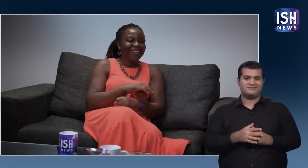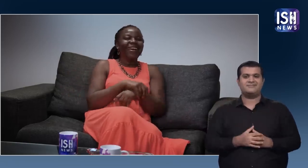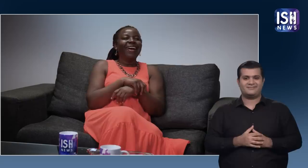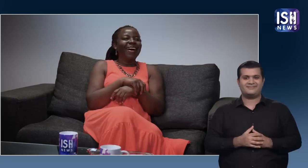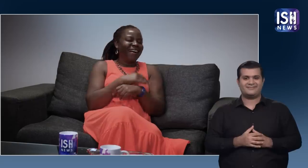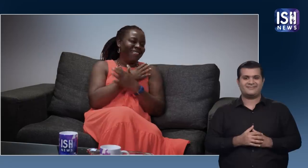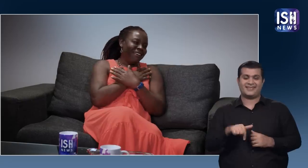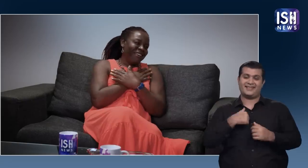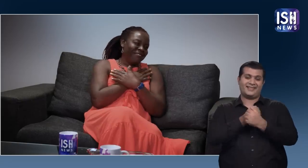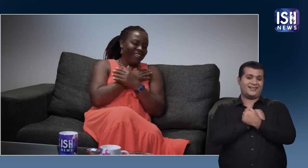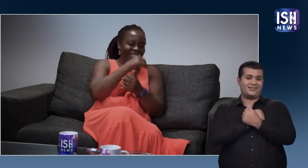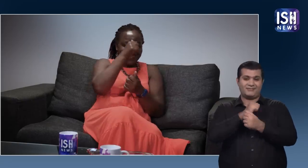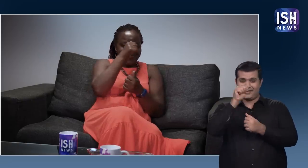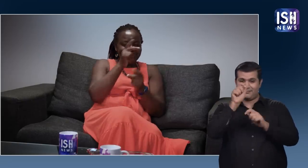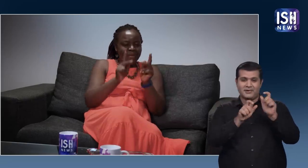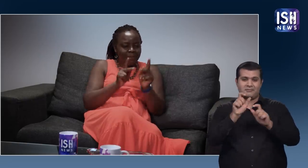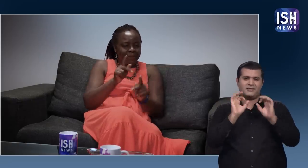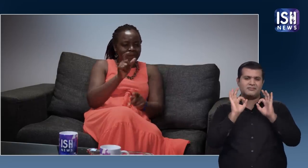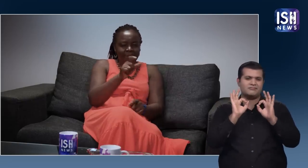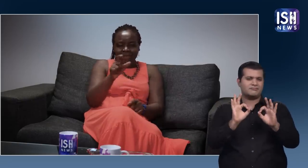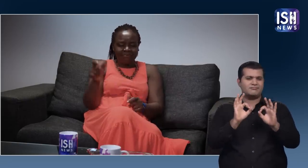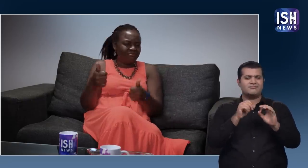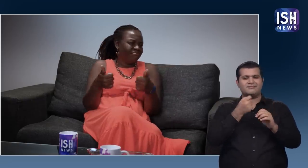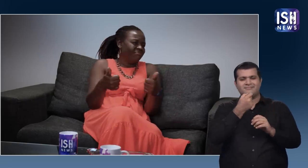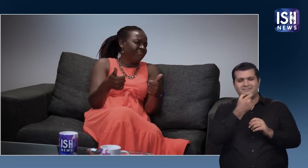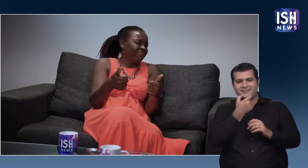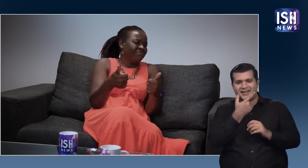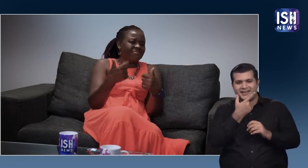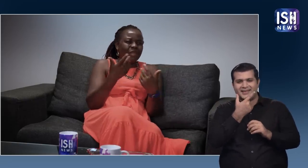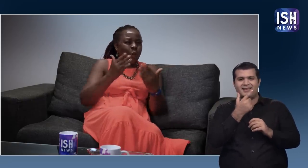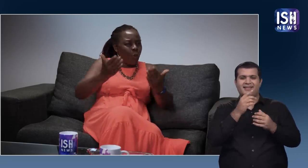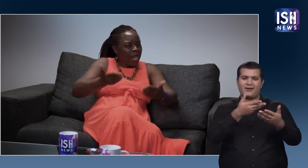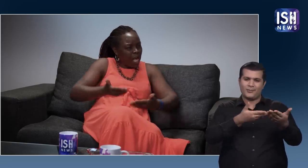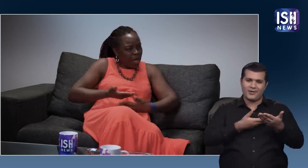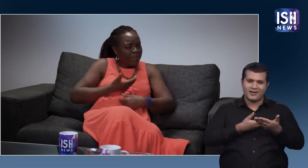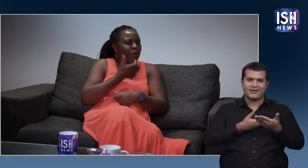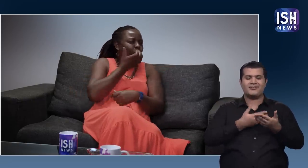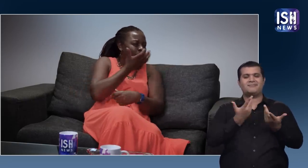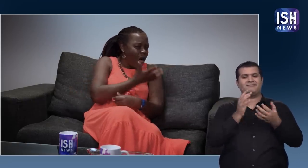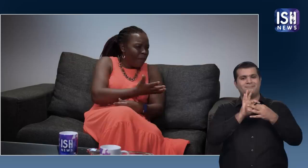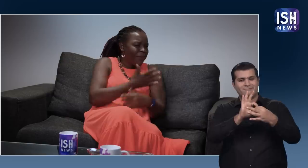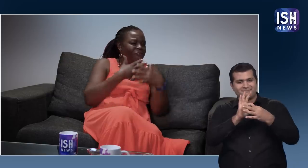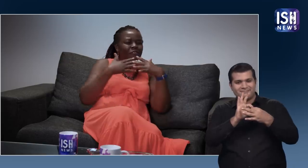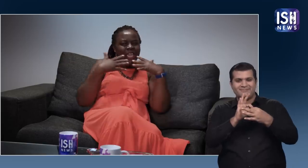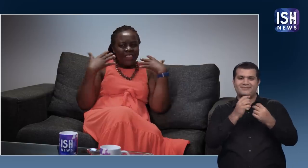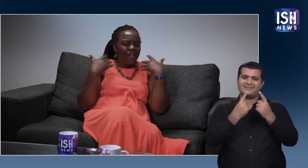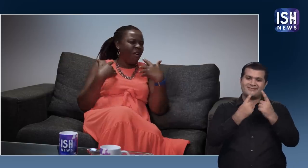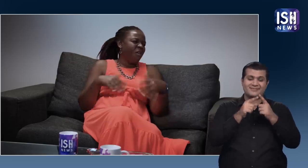हूँ। मैं भारतियों लोगों से प्यार करती हूँ। वे सभी अद्पुत हैं, सबका स्वागत करते हैं, गर्म जोशी से भरे हुए हैं, महित्री पूर्ण है।